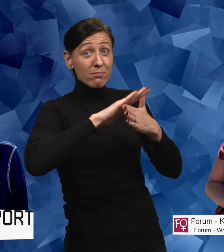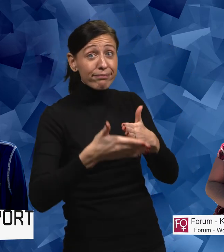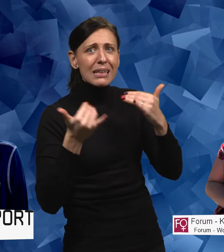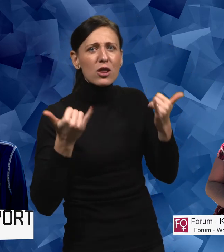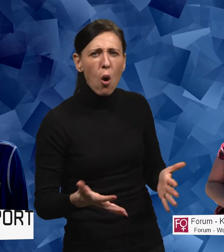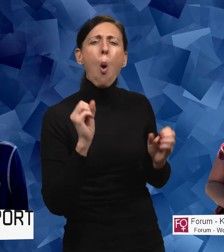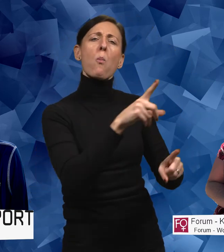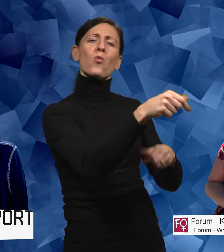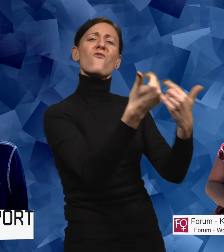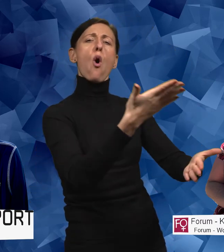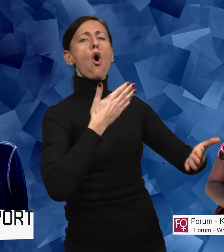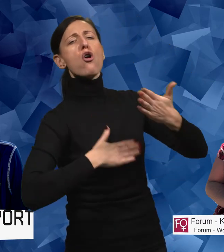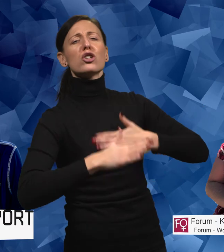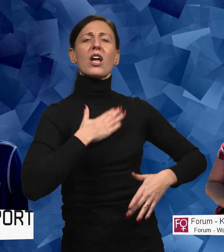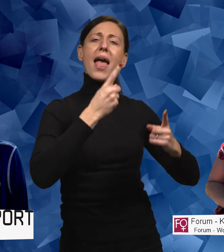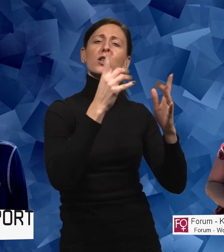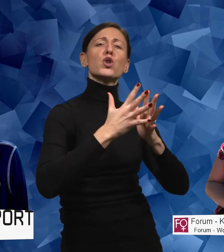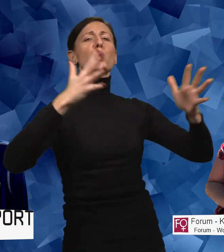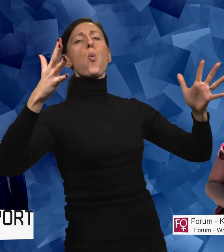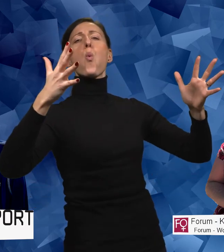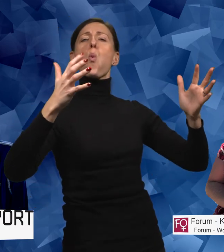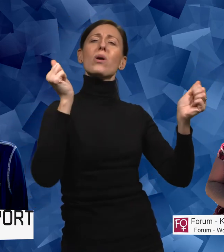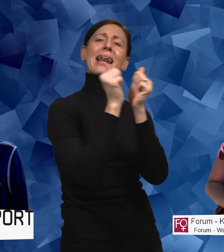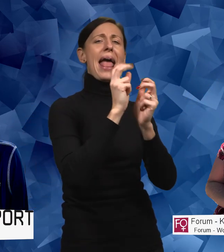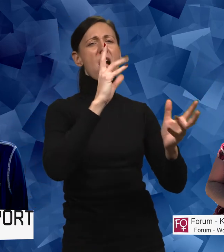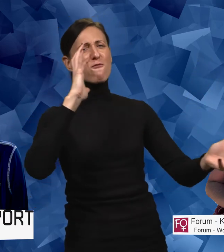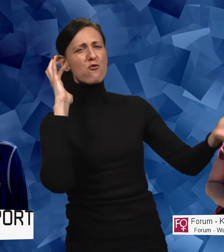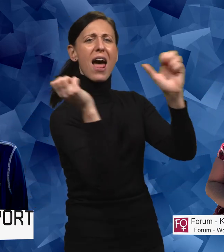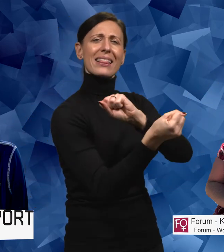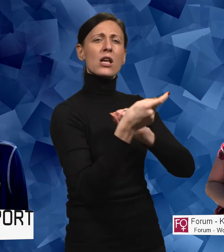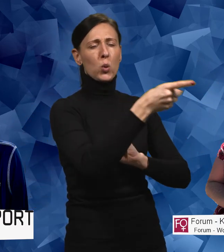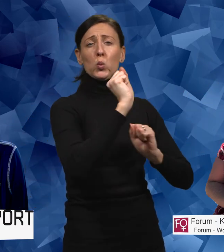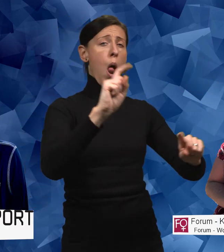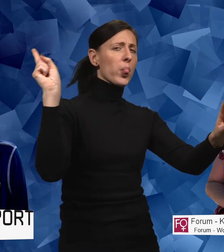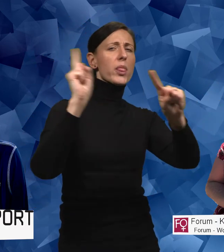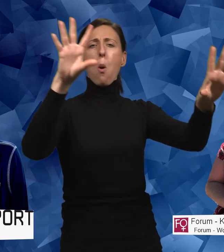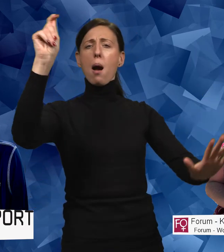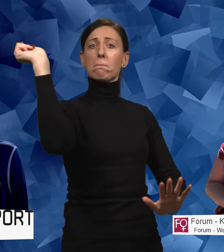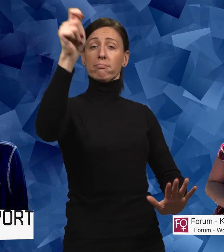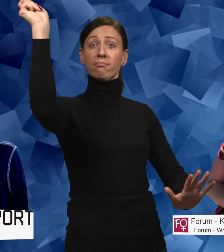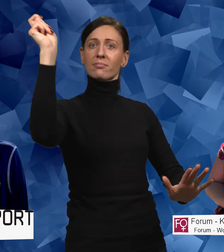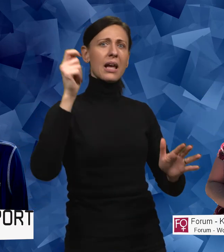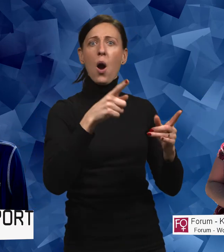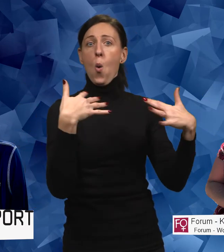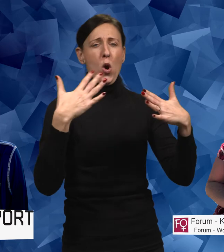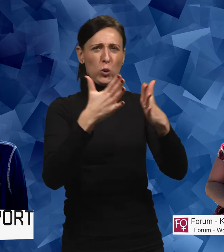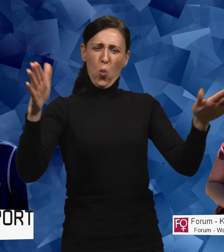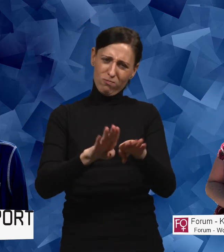idag, om du fick önska något eller se en stor grej eller en förändring som du bara kunde trolla så skulle jag att vi tar ett jättekliv i